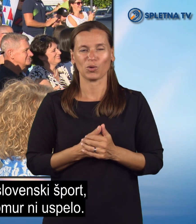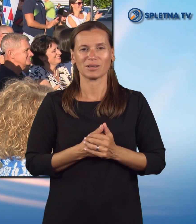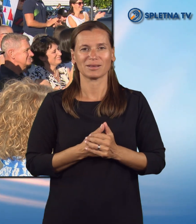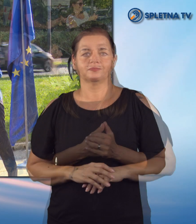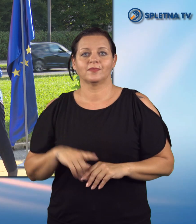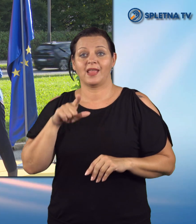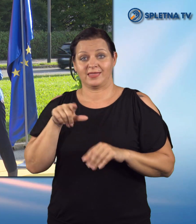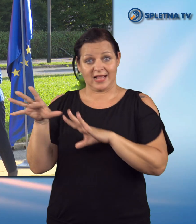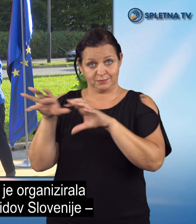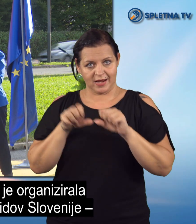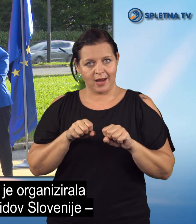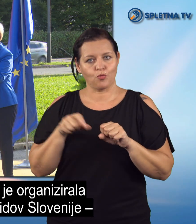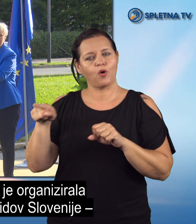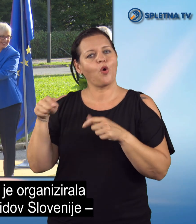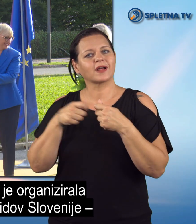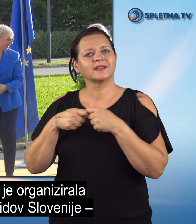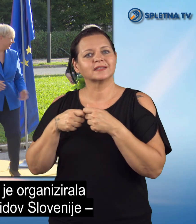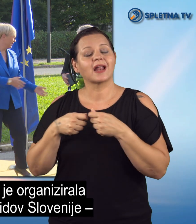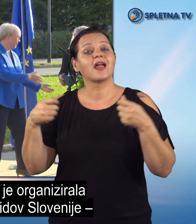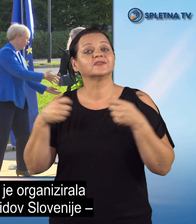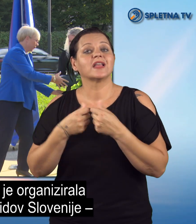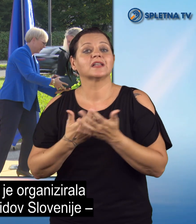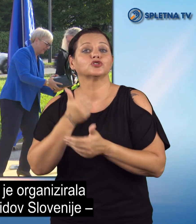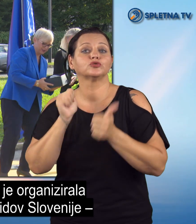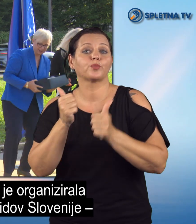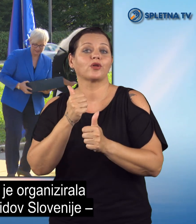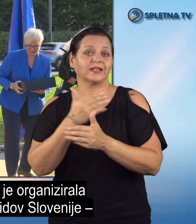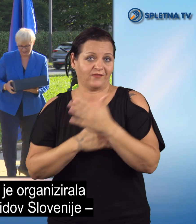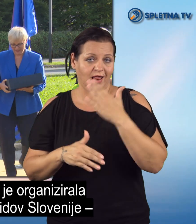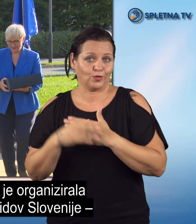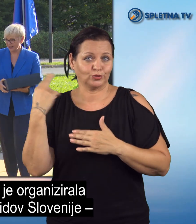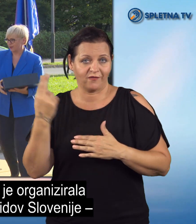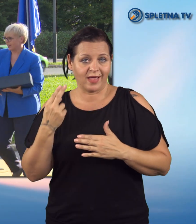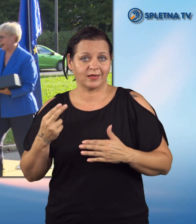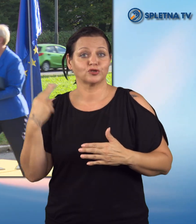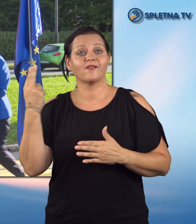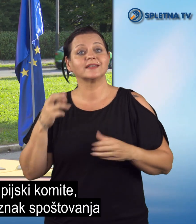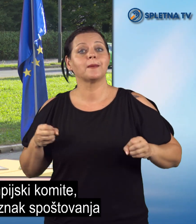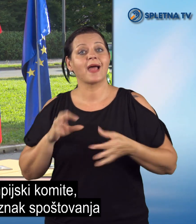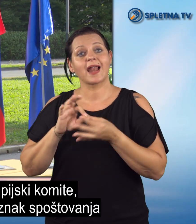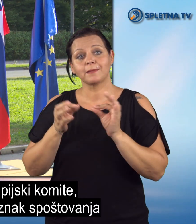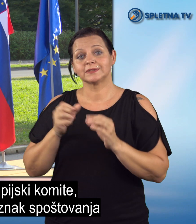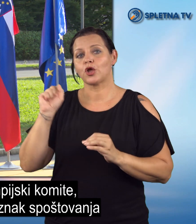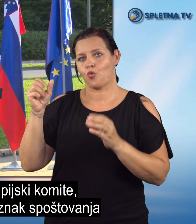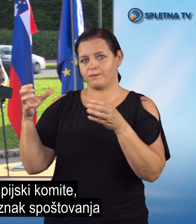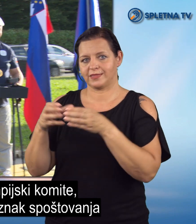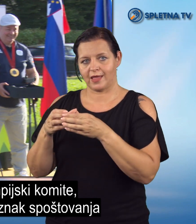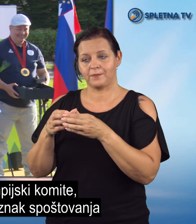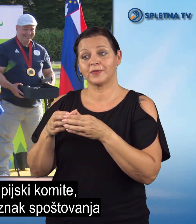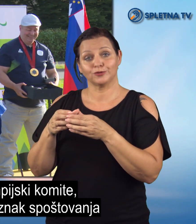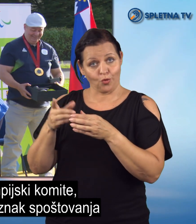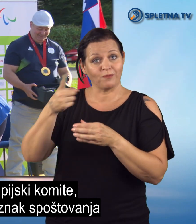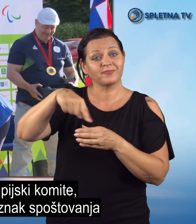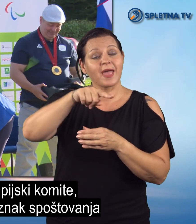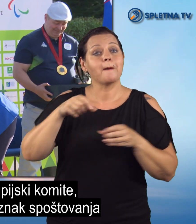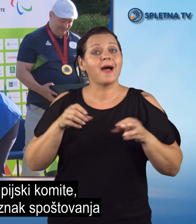nikomu ne uspelo. Na sprejemu, ki ga je organizirala Zveza za šport invalidov Slovenije, Slovenske paraolimpijski